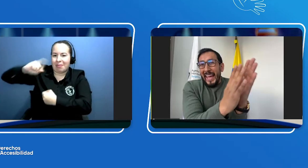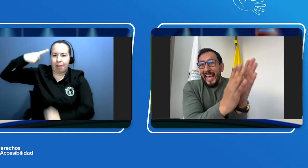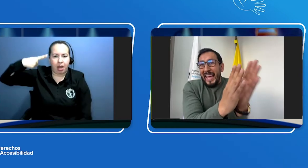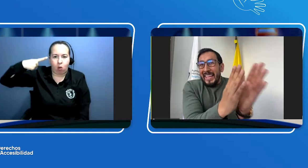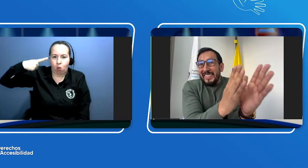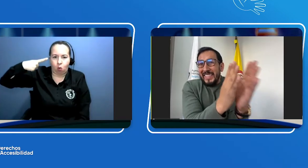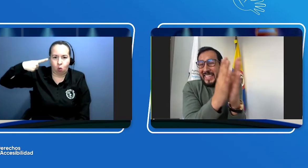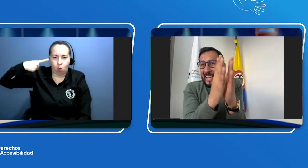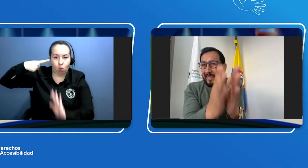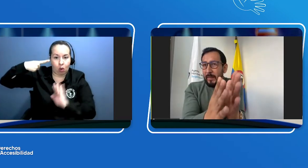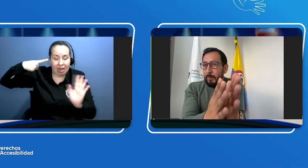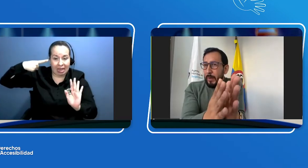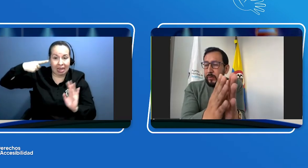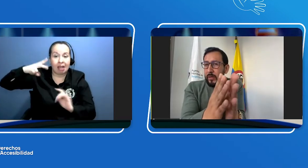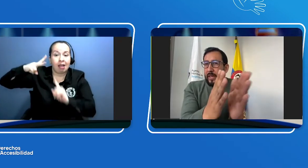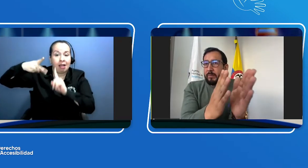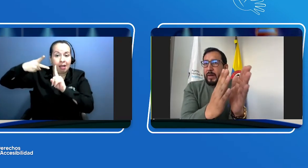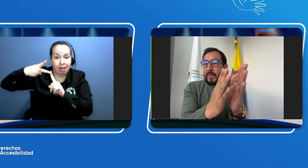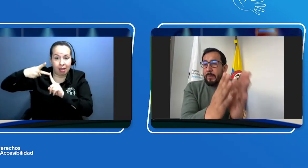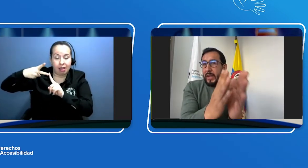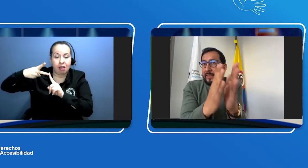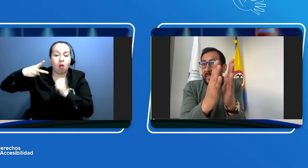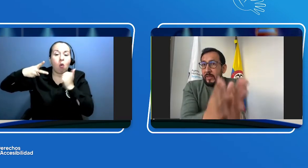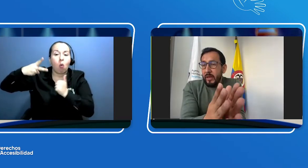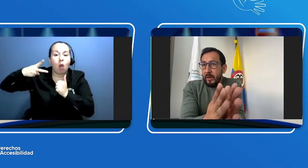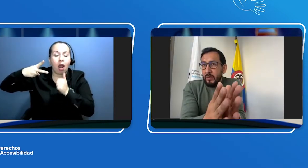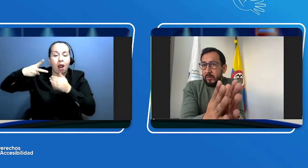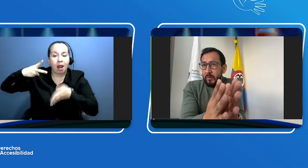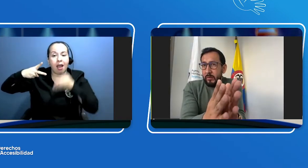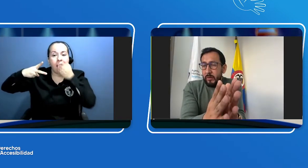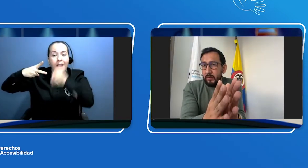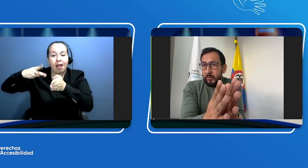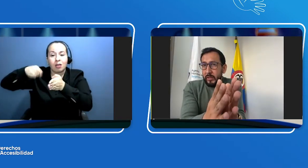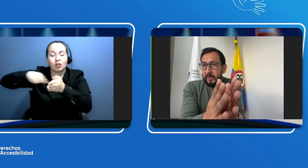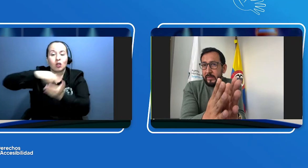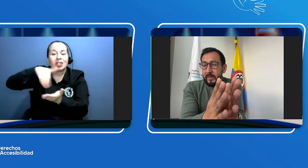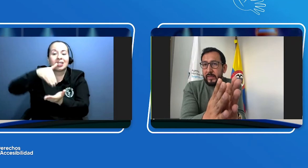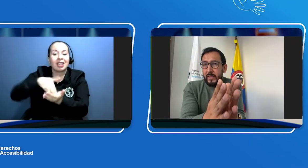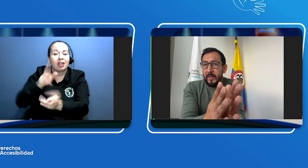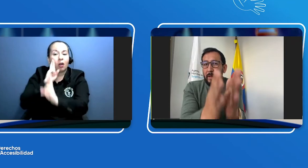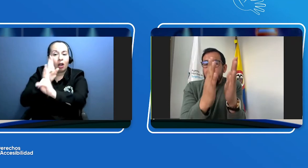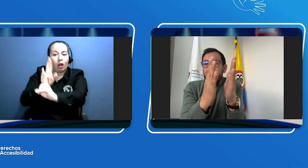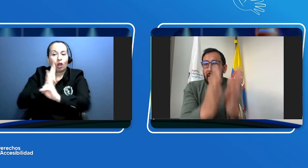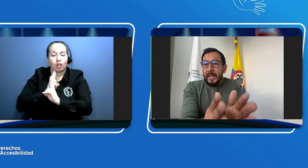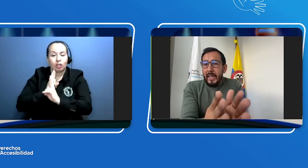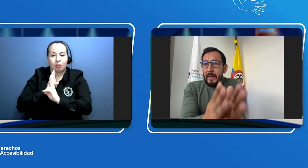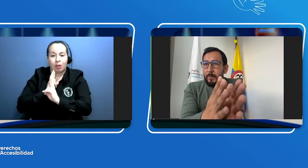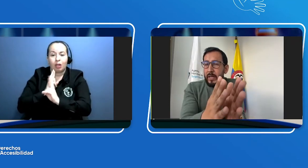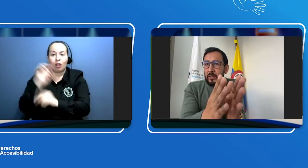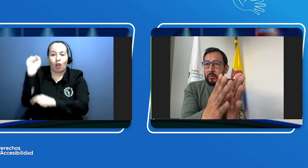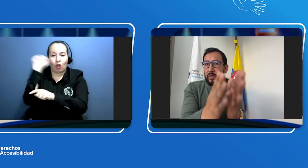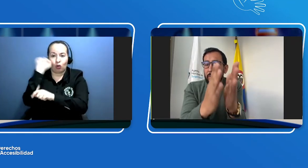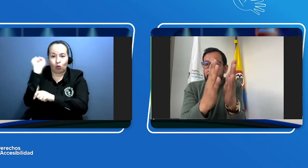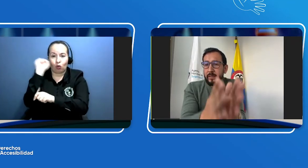El siguiente paso es pasar por el centro de reconocimiento de conductores, es decir, tendrá que ir a hacer su examen físico,